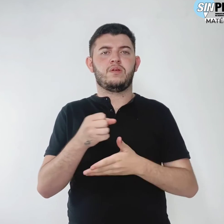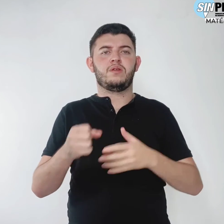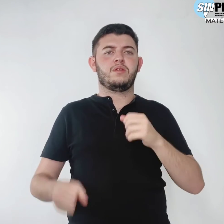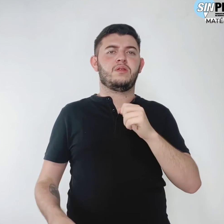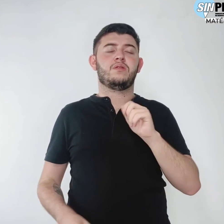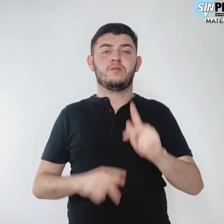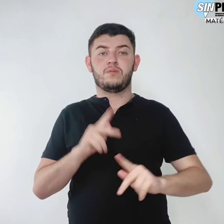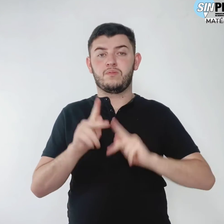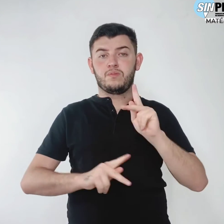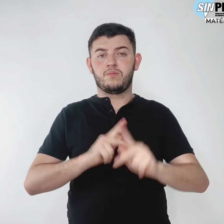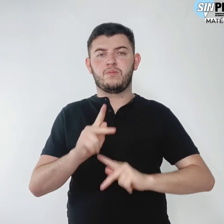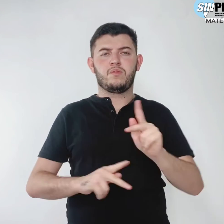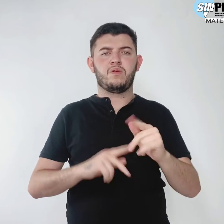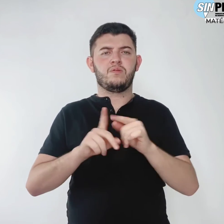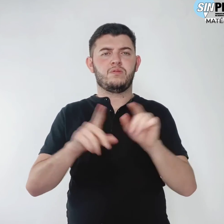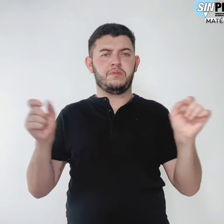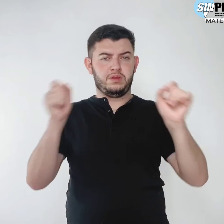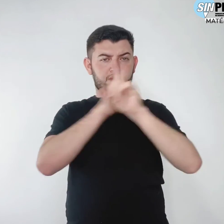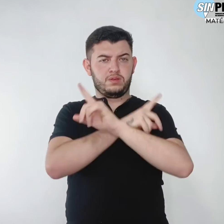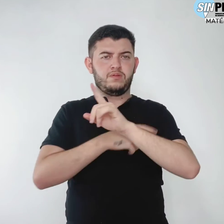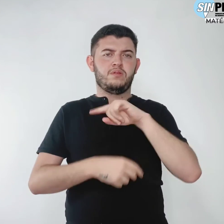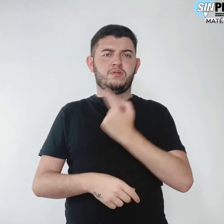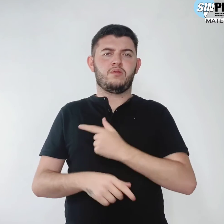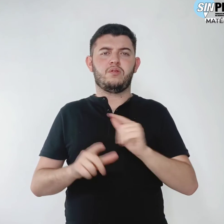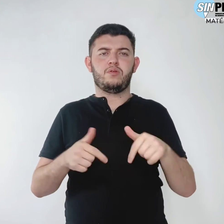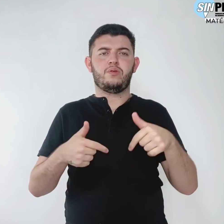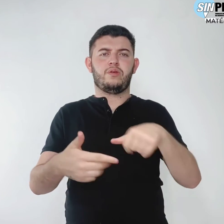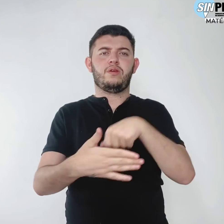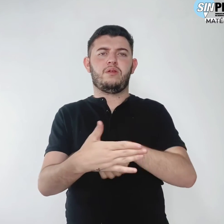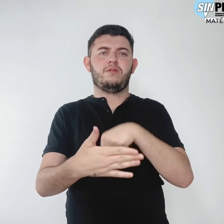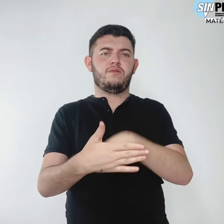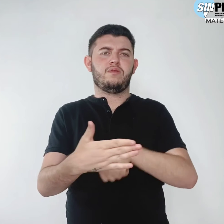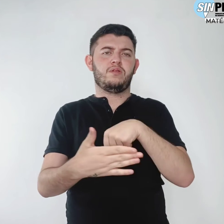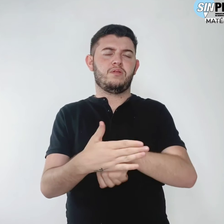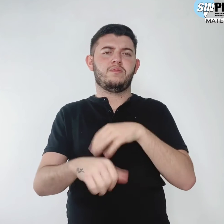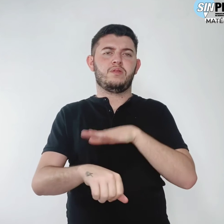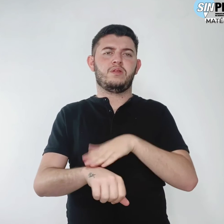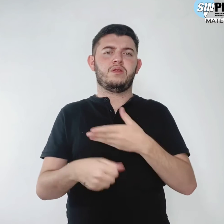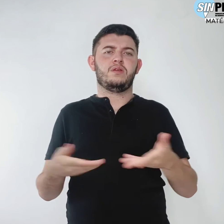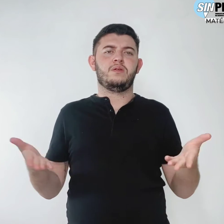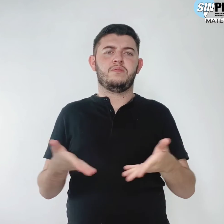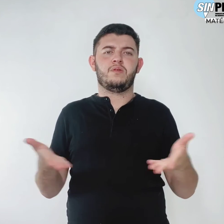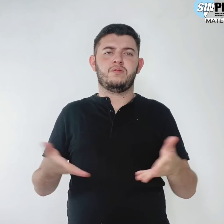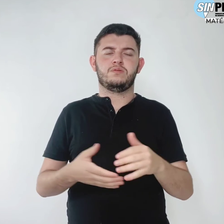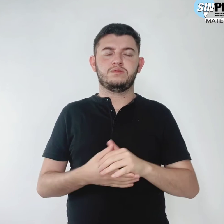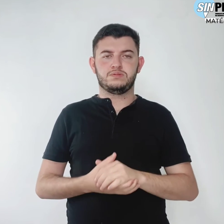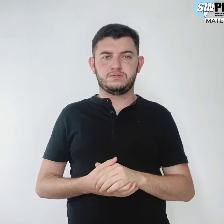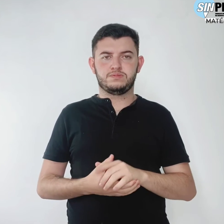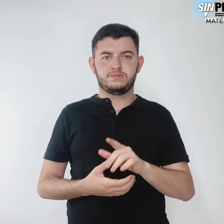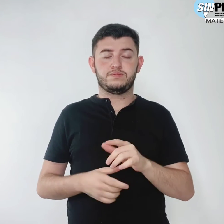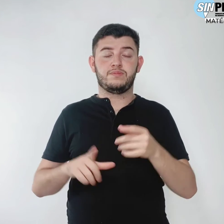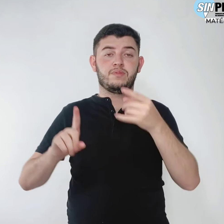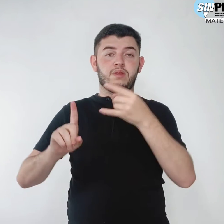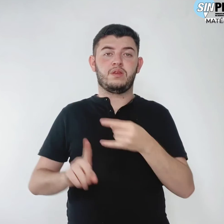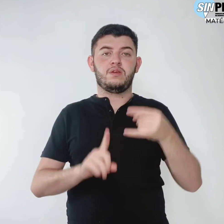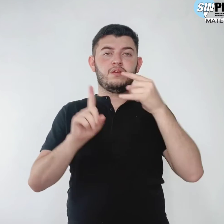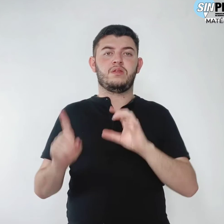pública e as dificuldades atuais que enfrentamos. Live da CNTE,